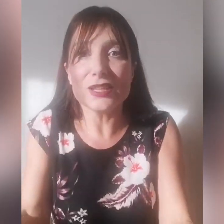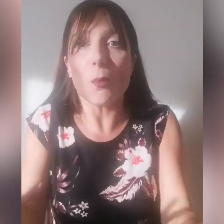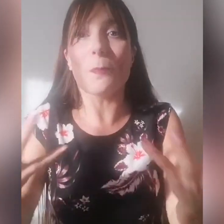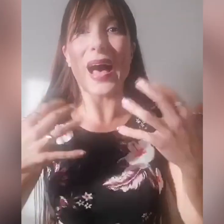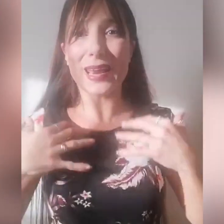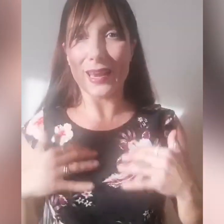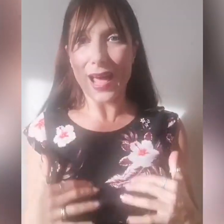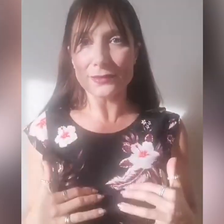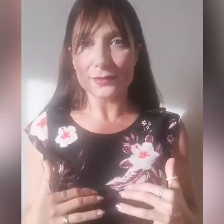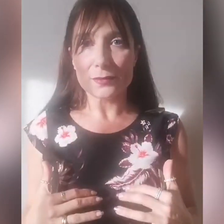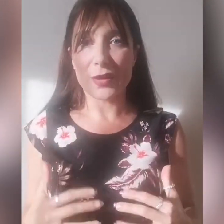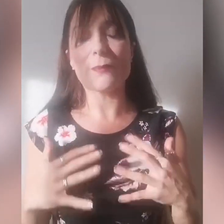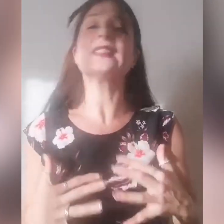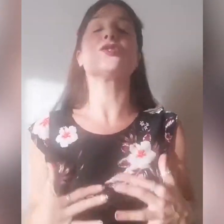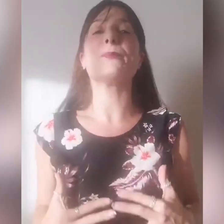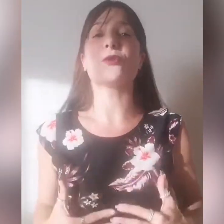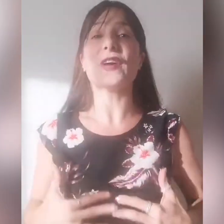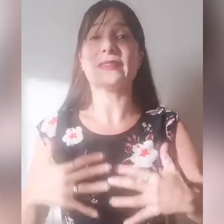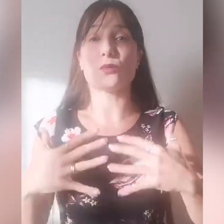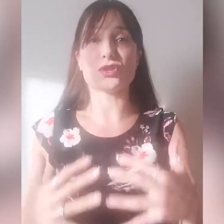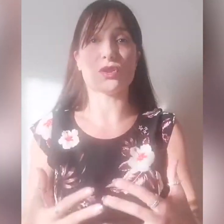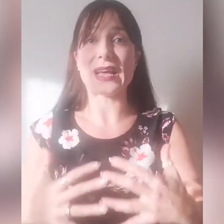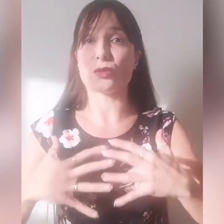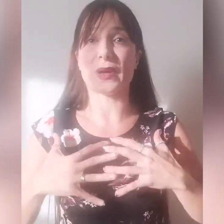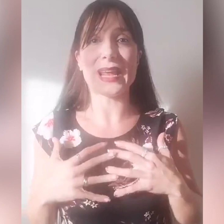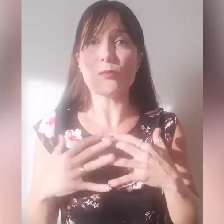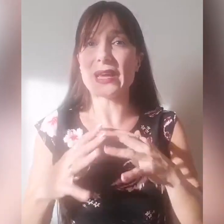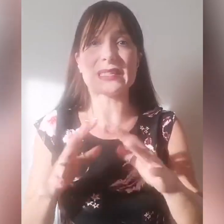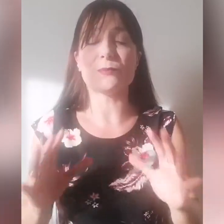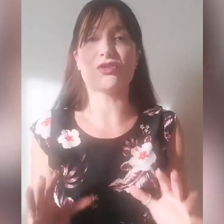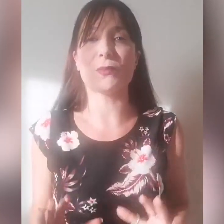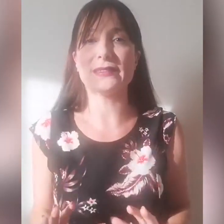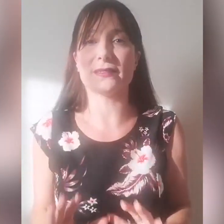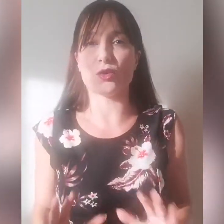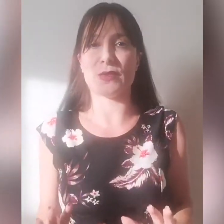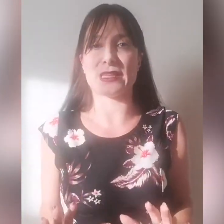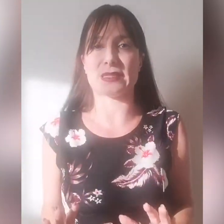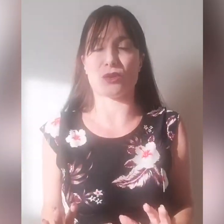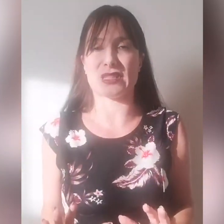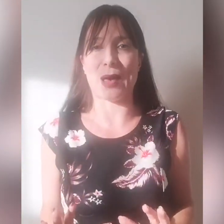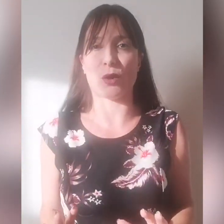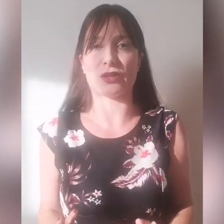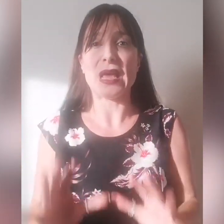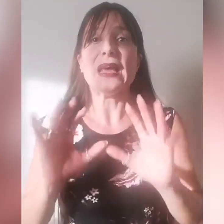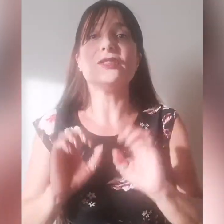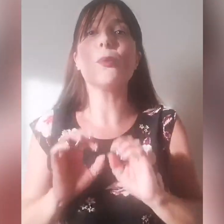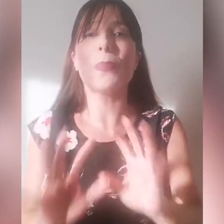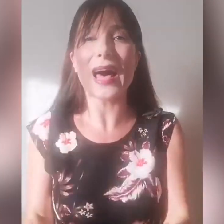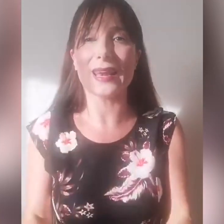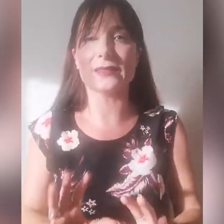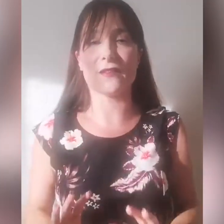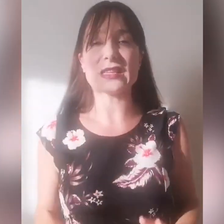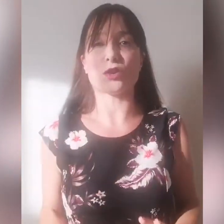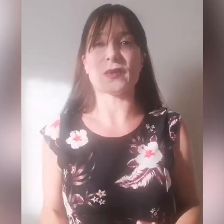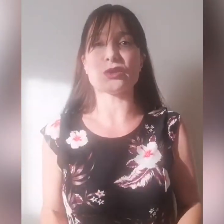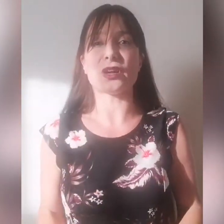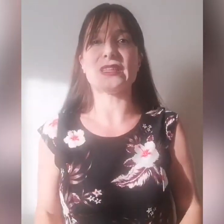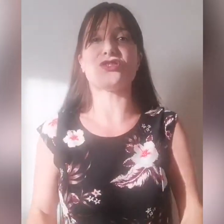Dio parla per mezzo dei profeti in questo caso, parliamo anche semplicemente di noi Ministero Sabao, Dio parla attraverso il pastore, dice